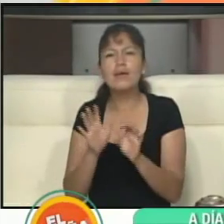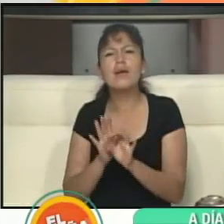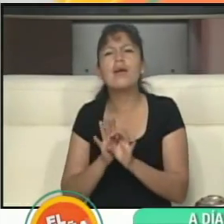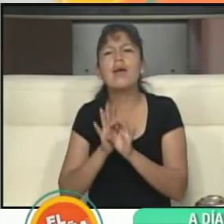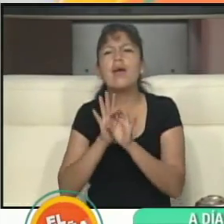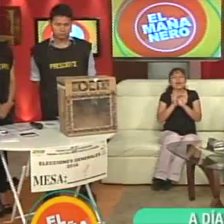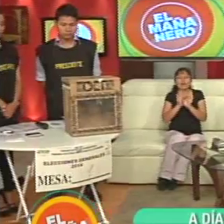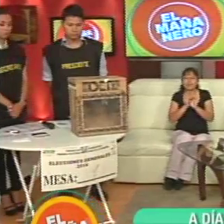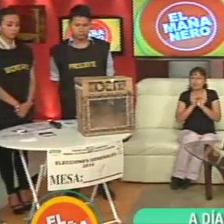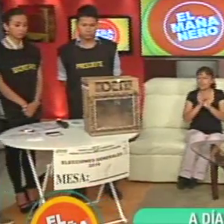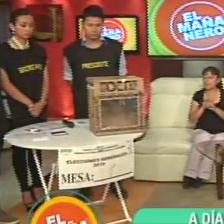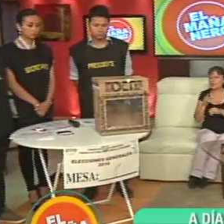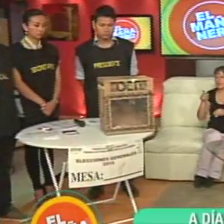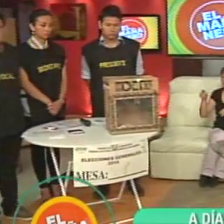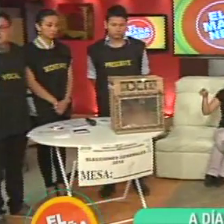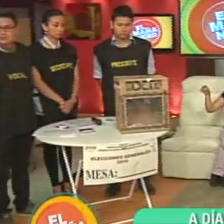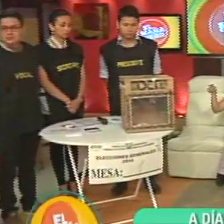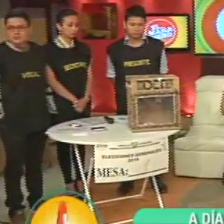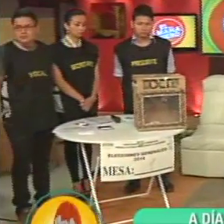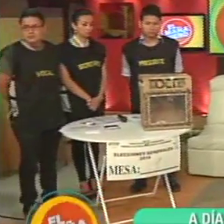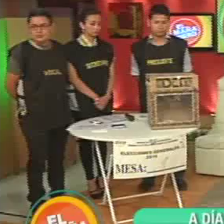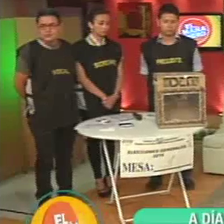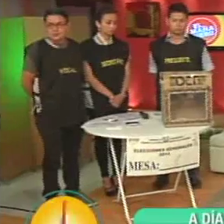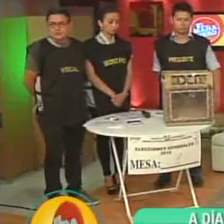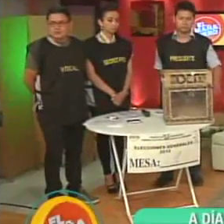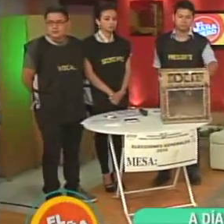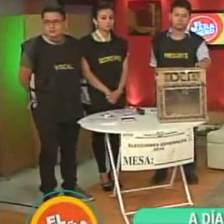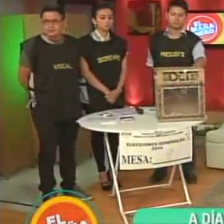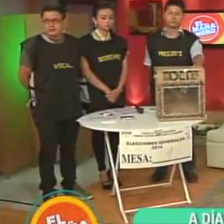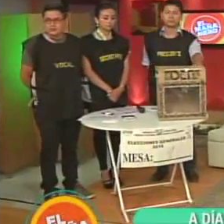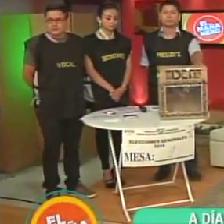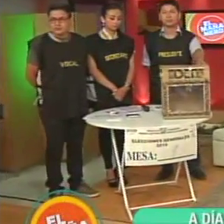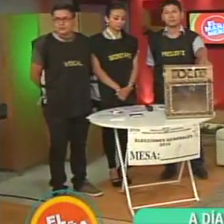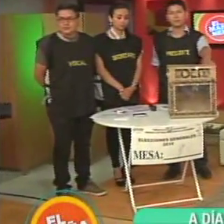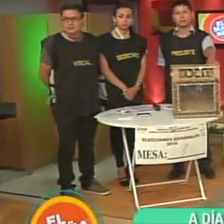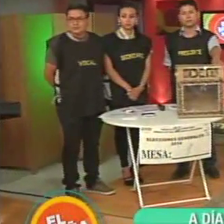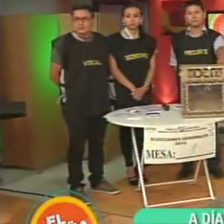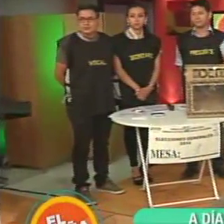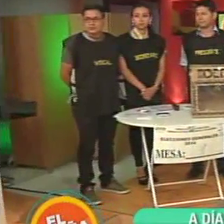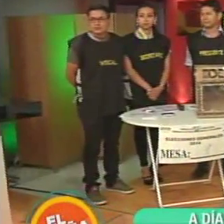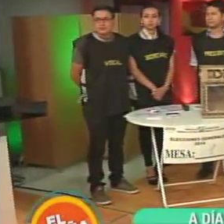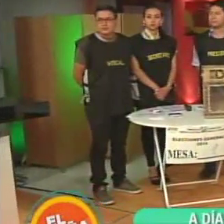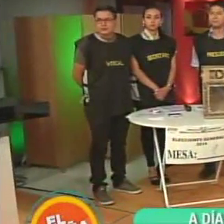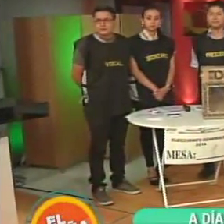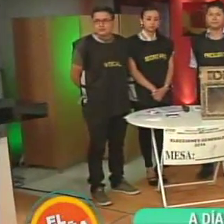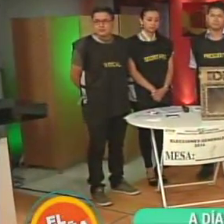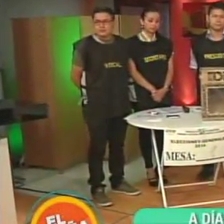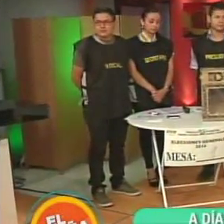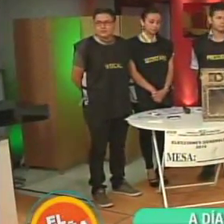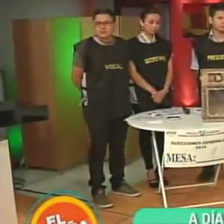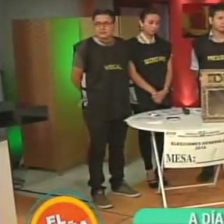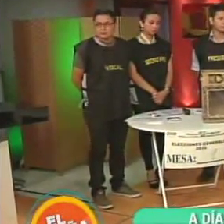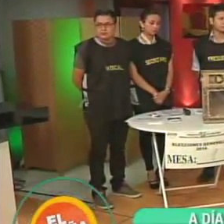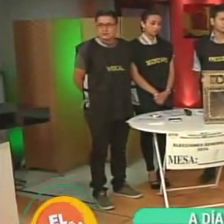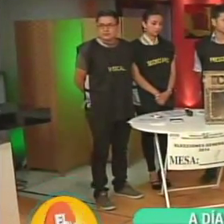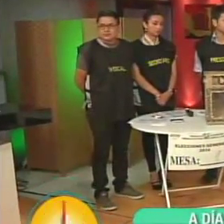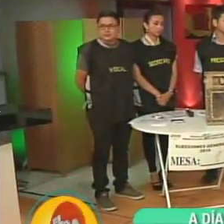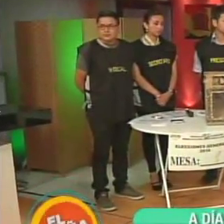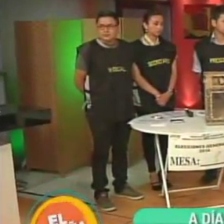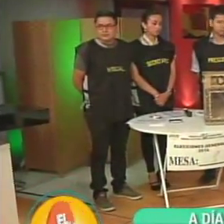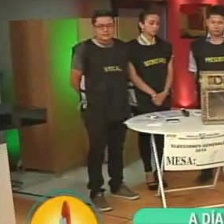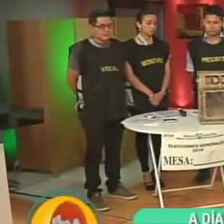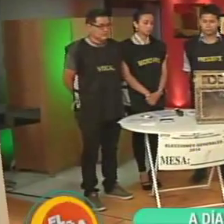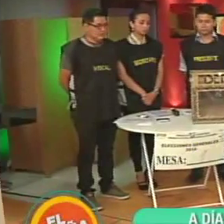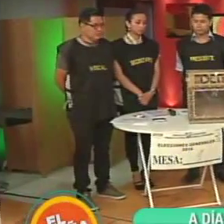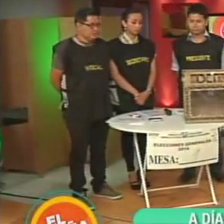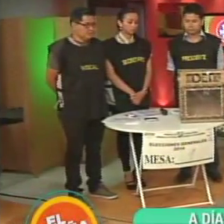Tenemos en imágenes al presidente de la mesa, a la secretaria y también a un vocal. Tenemos básicamente los